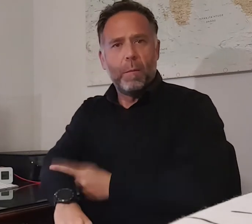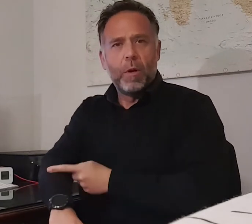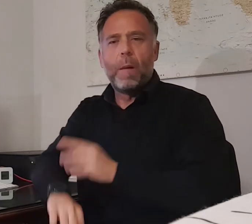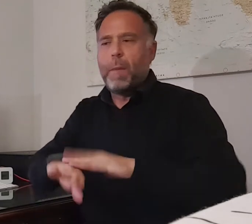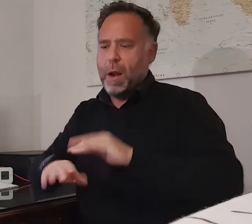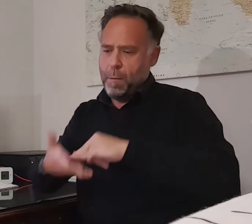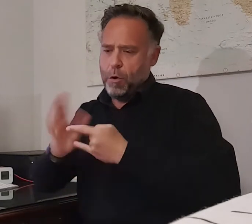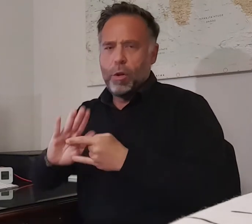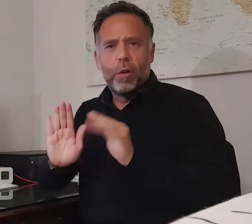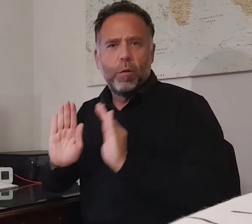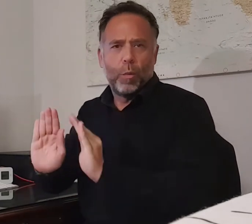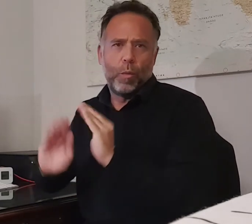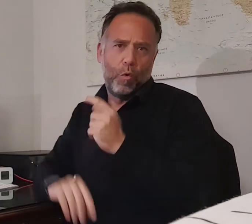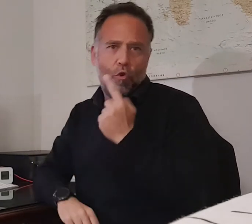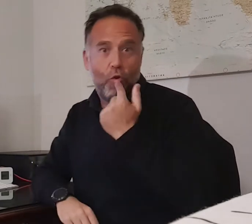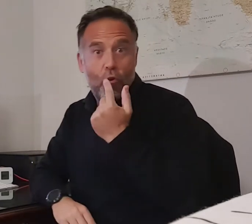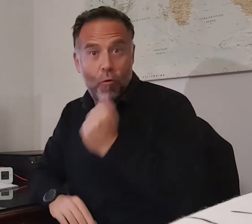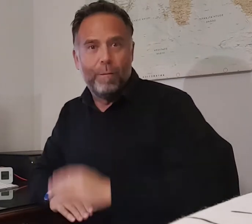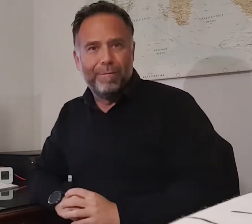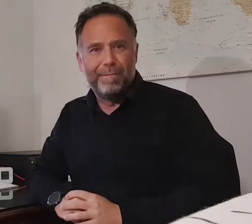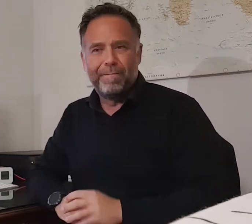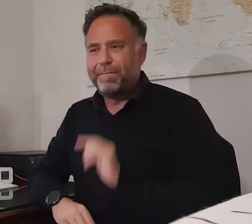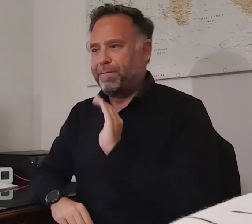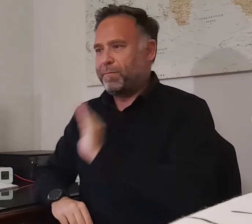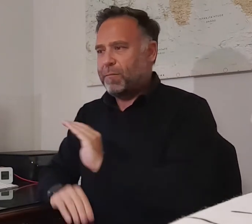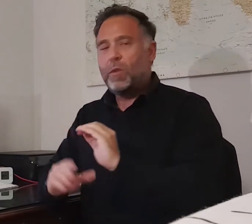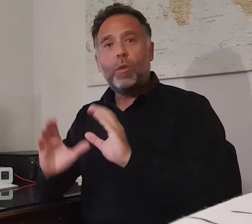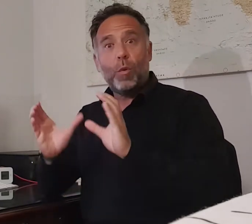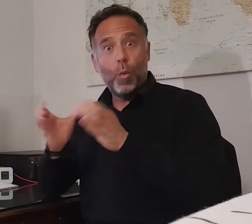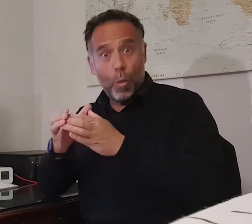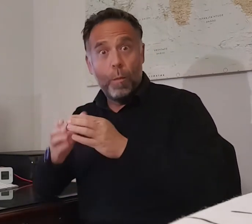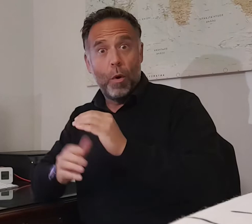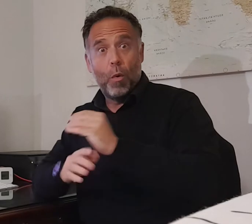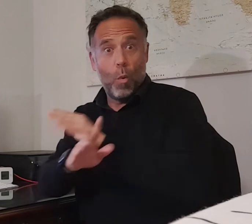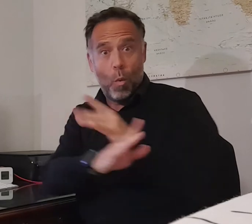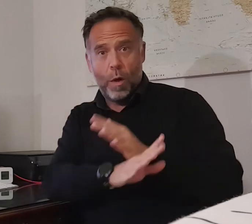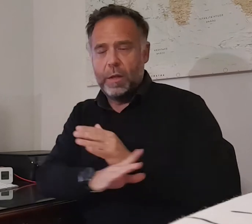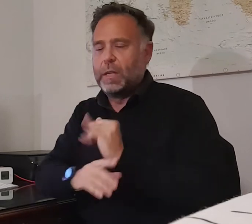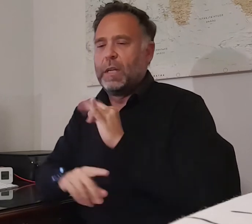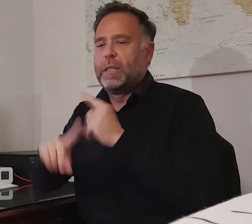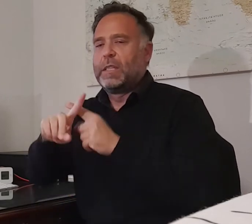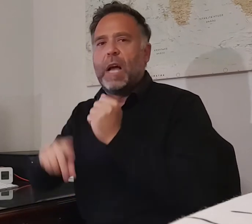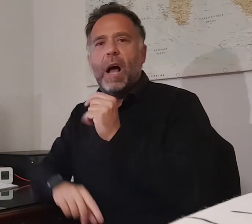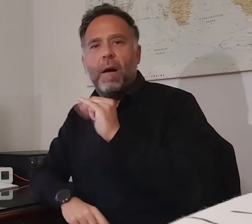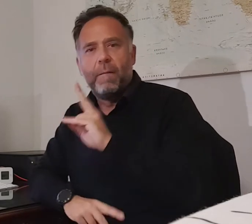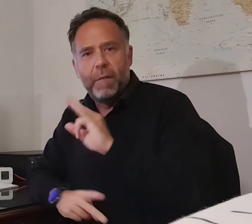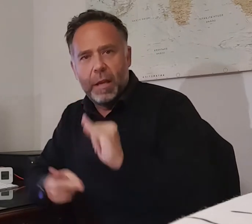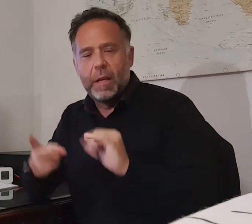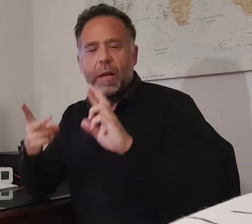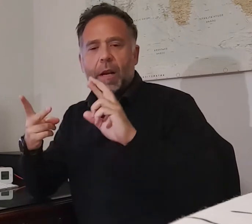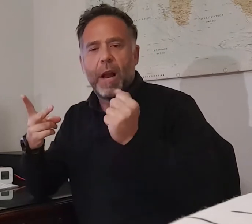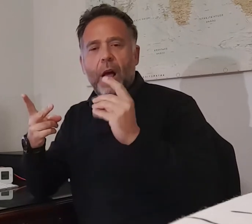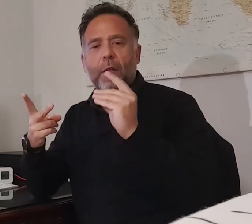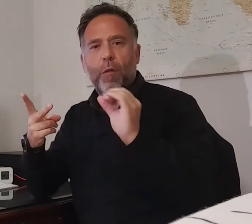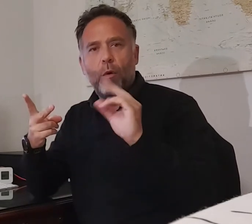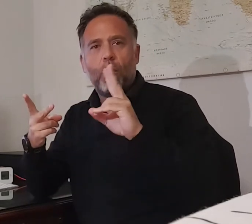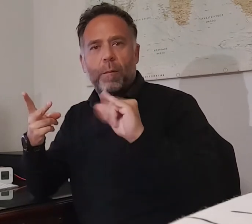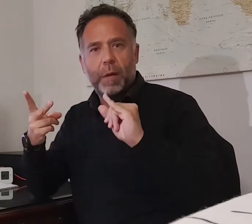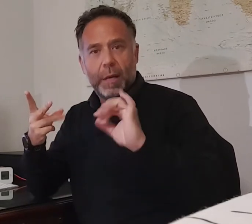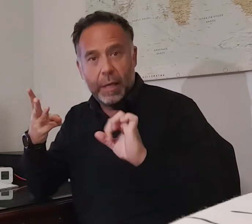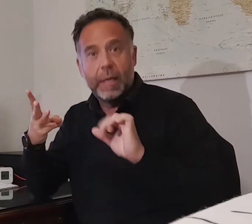Tres emblemas de la actual plantilla, como Sadiel Rojas, Nemanja Radovic y Augusto Lima, se encuentran